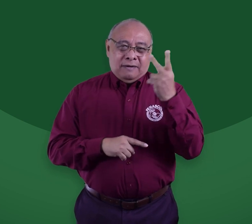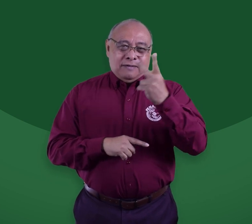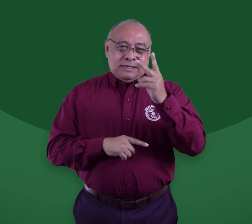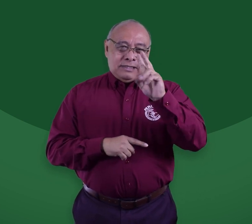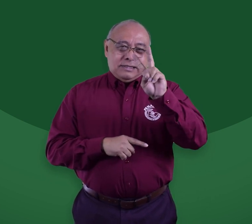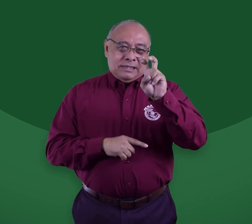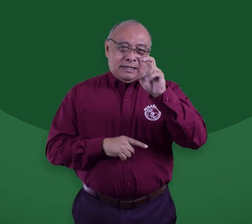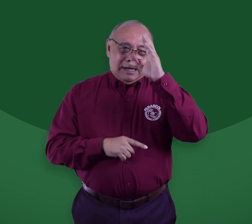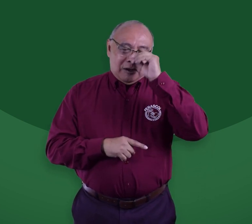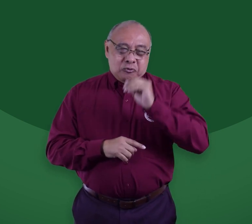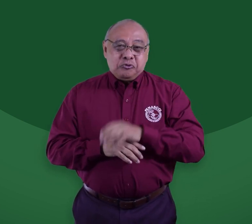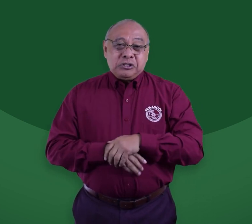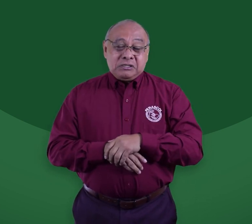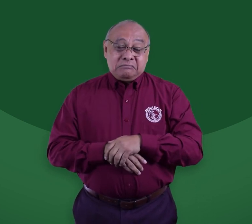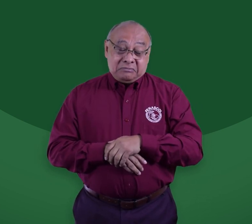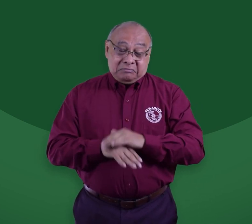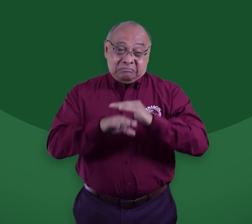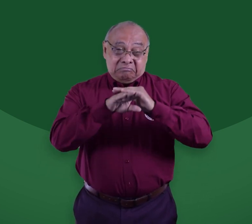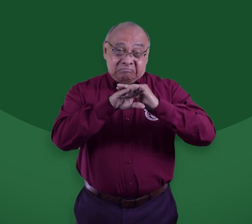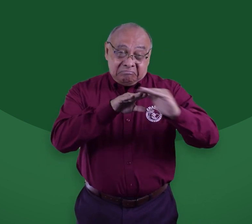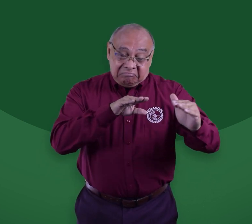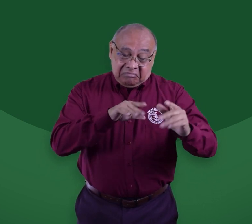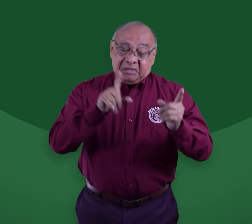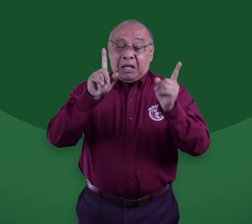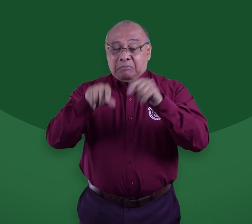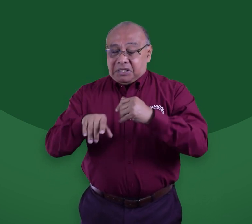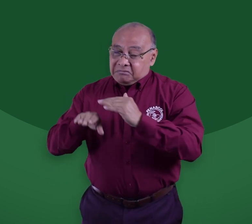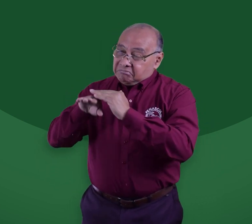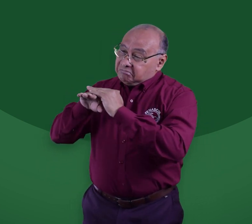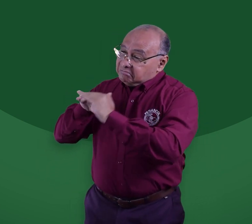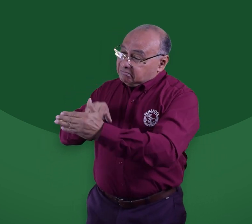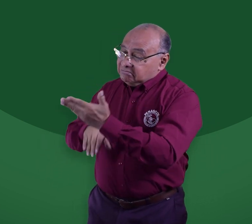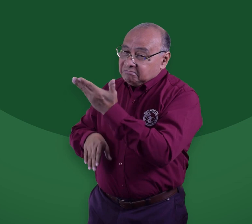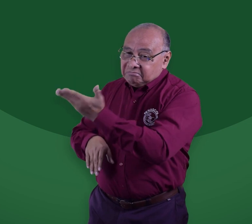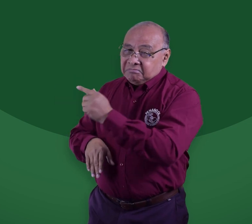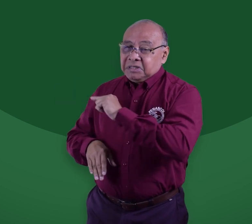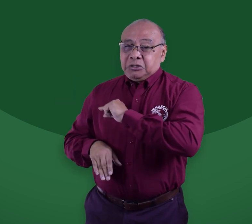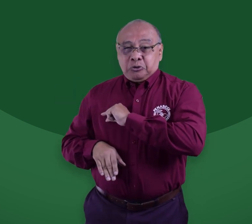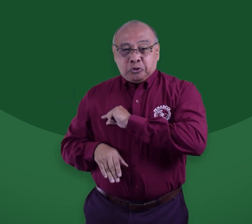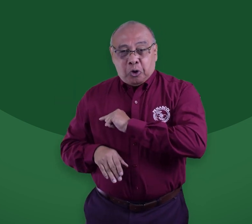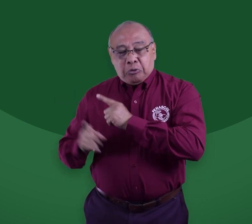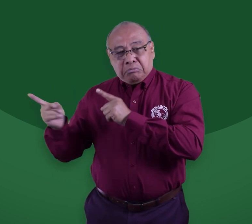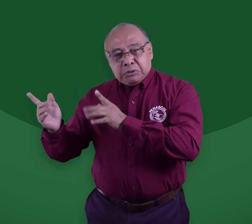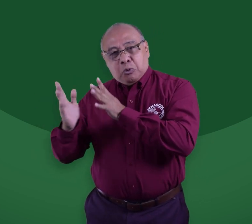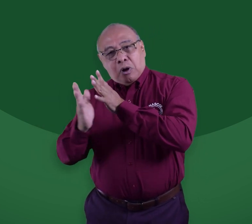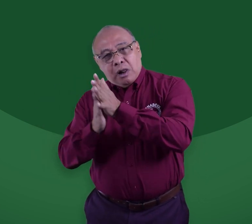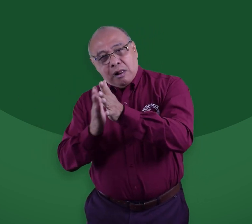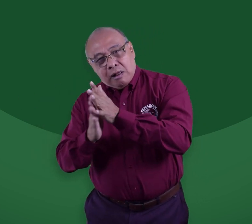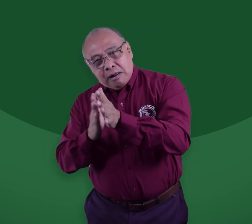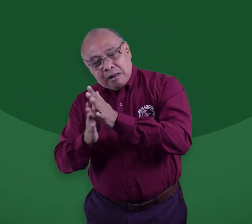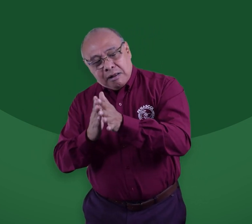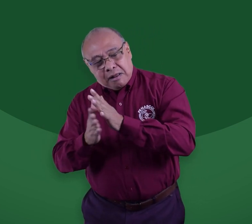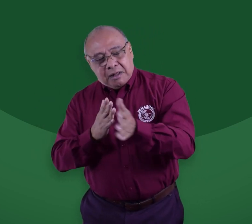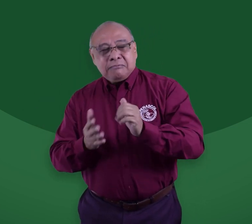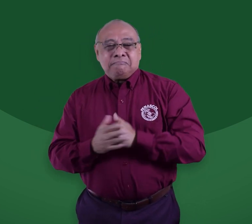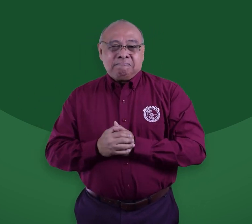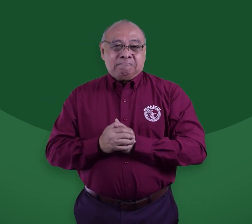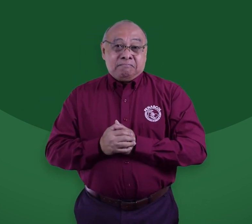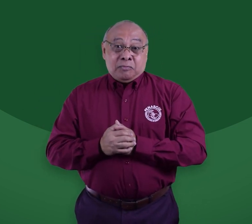de un webinar, mañana a las 7 de la noche. Están todos invitados. También estará invitado elensor para que nos